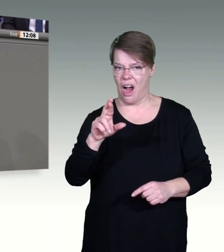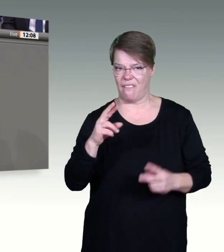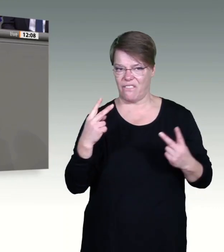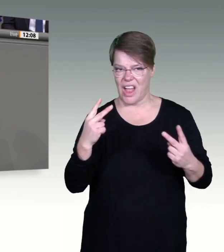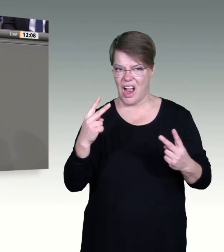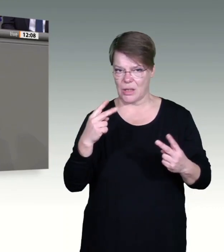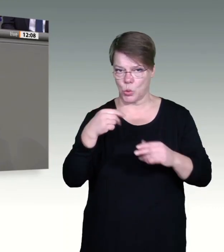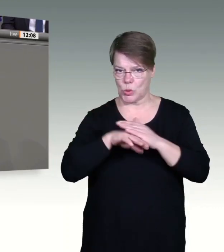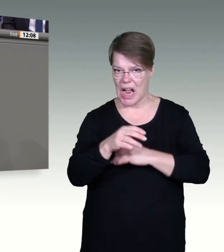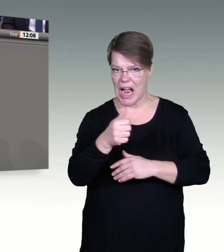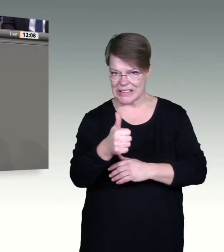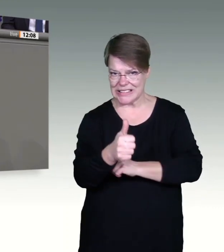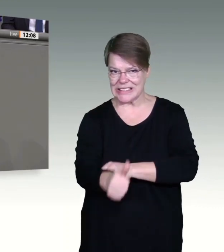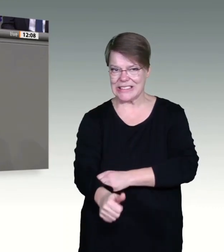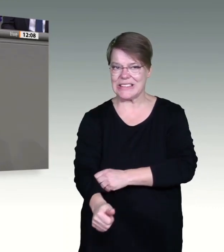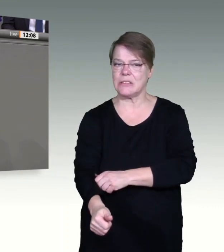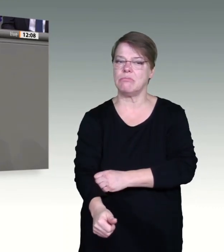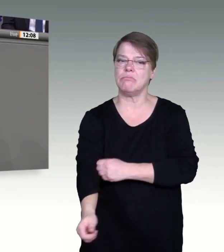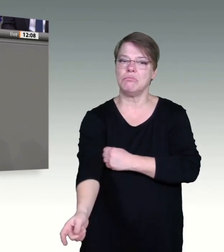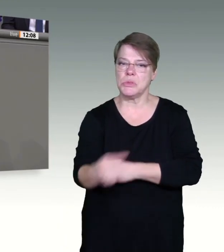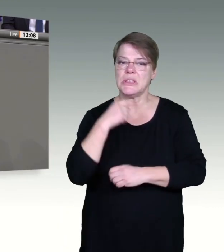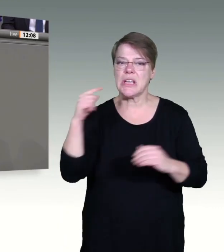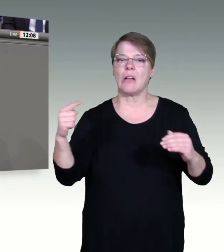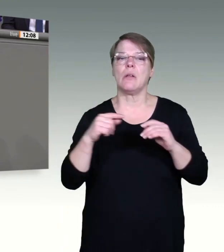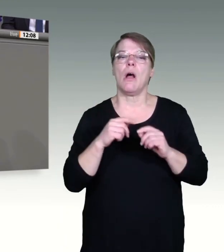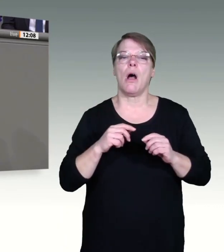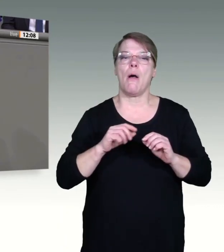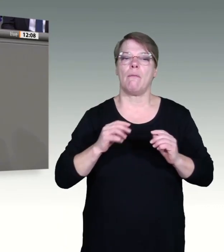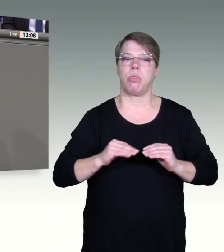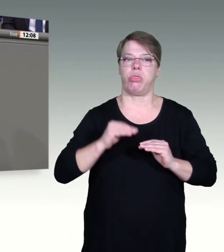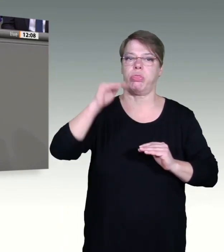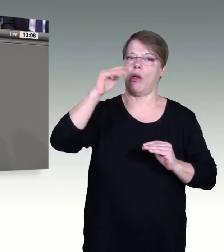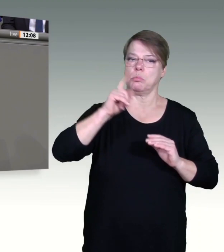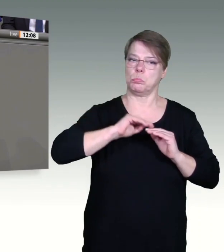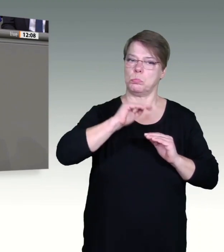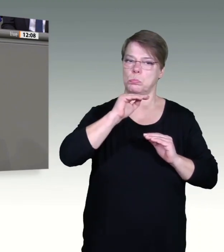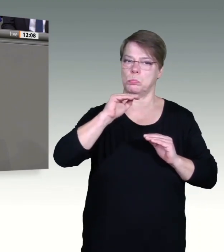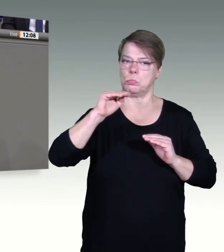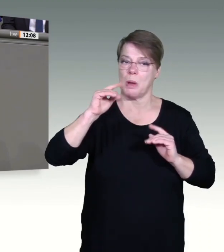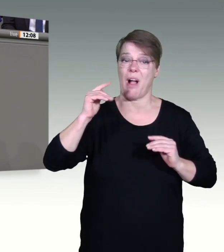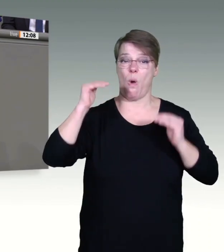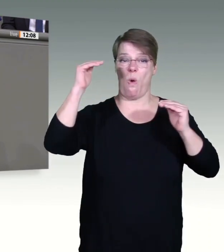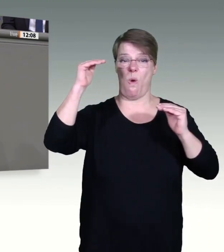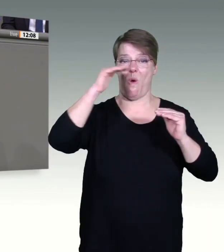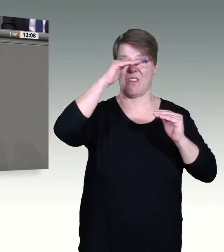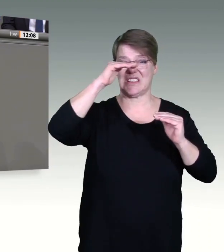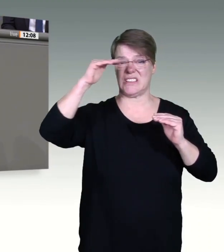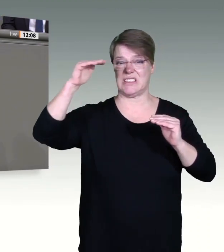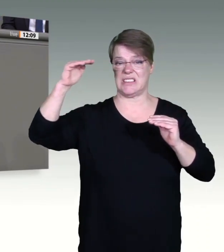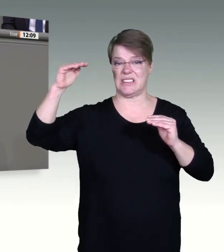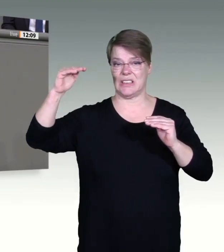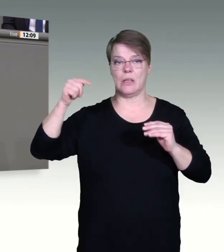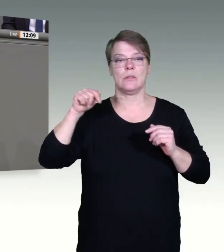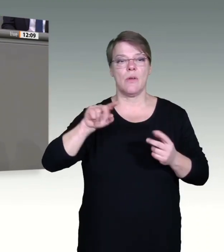Zum einen sind Meldezahlen wahrscheinlich defizitär, aber vielmehr Sorge bereitet die noch nicht absehbare